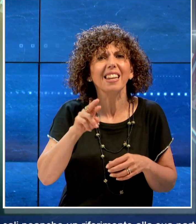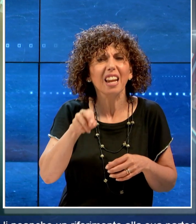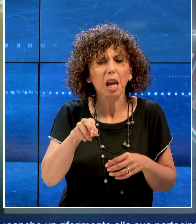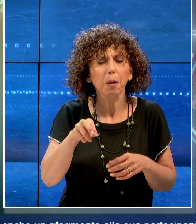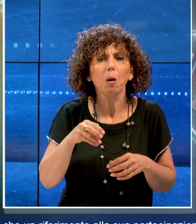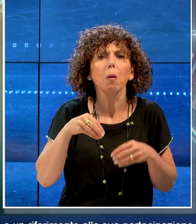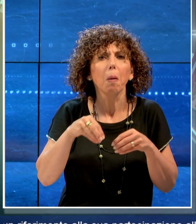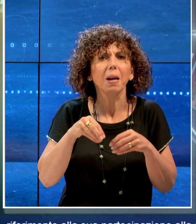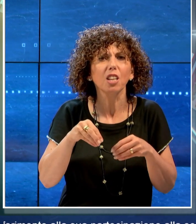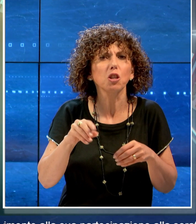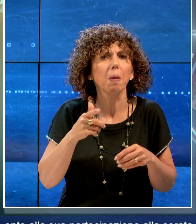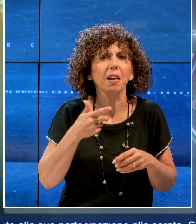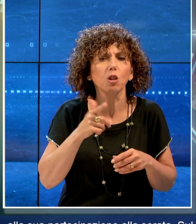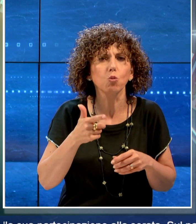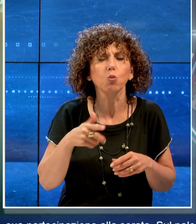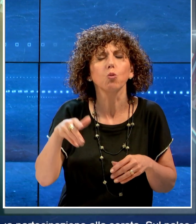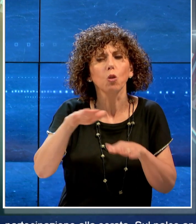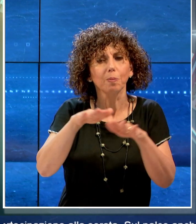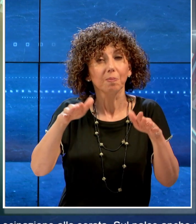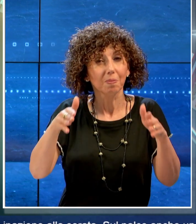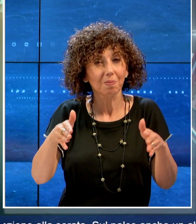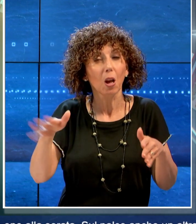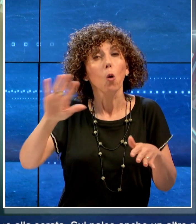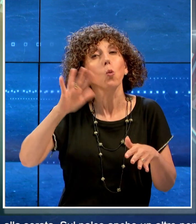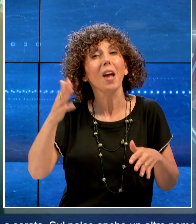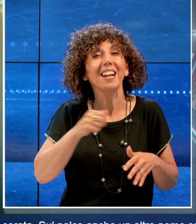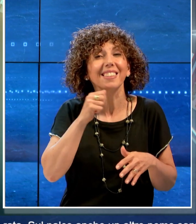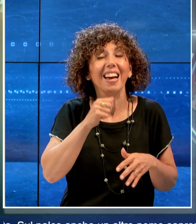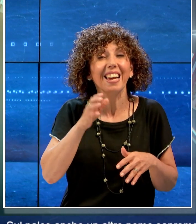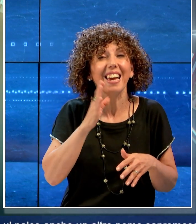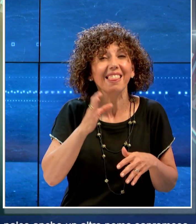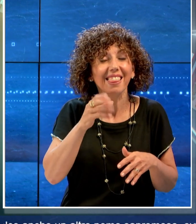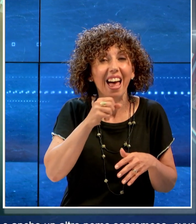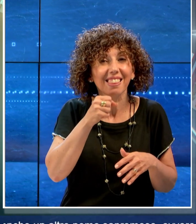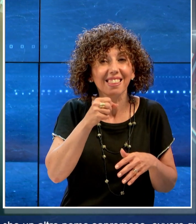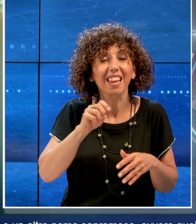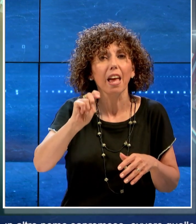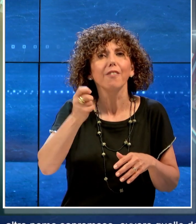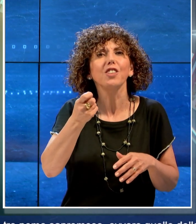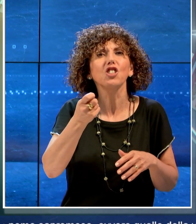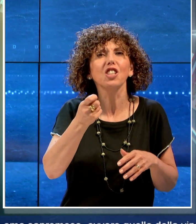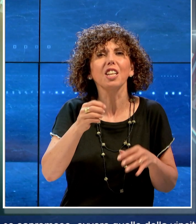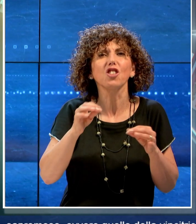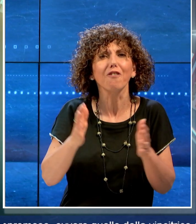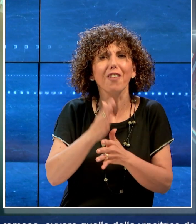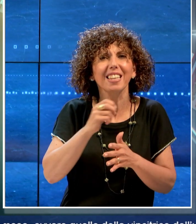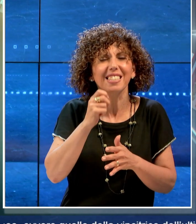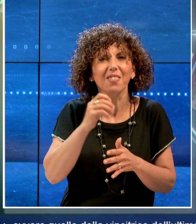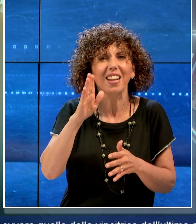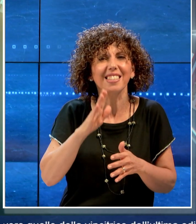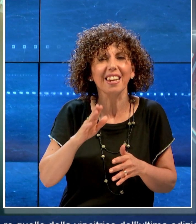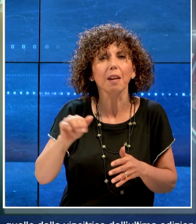Sul palco anche un altro nome sarremese, ovvero quello della vincitrice dell'ultima edizione del festival,